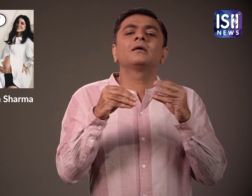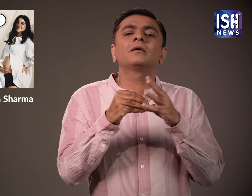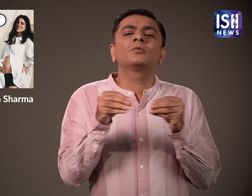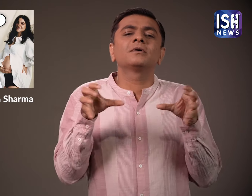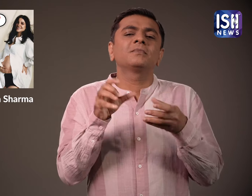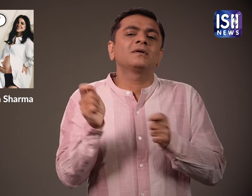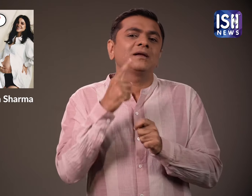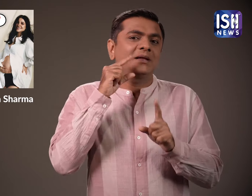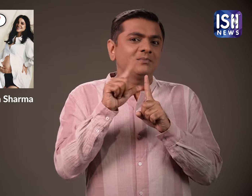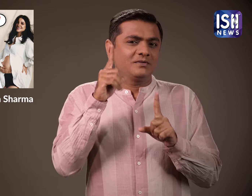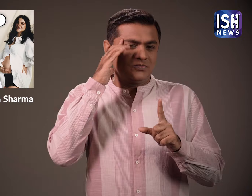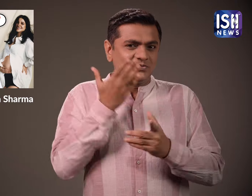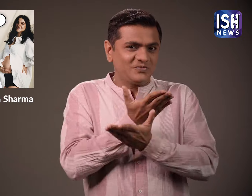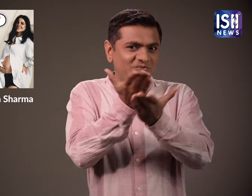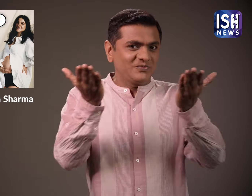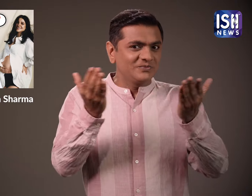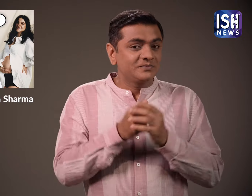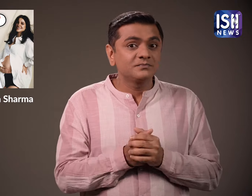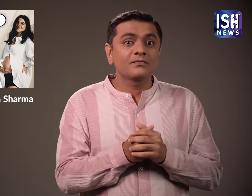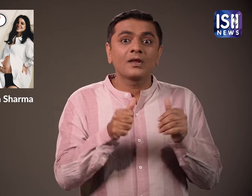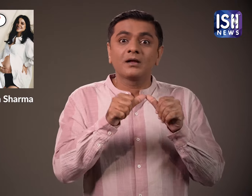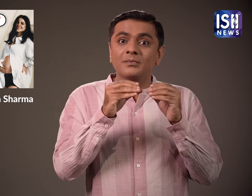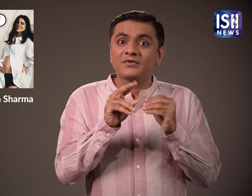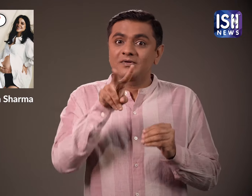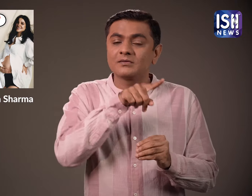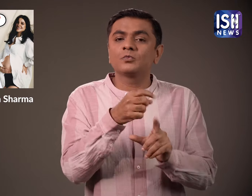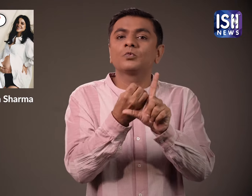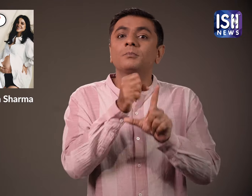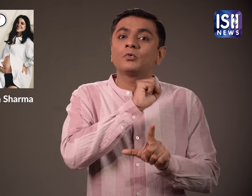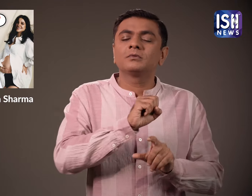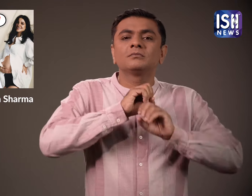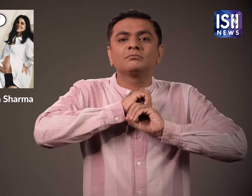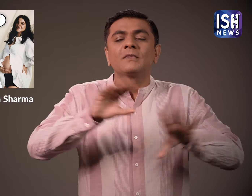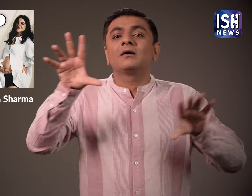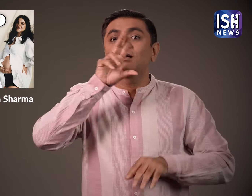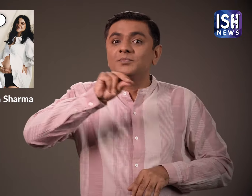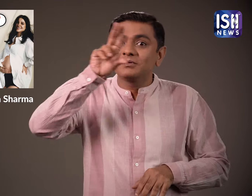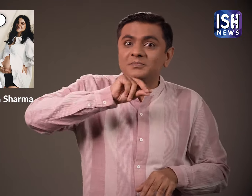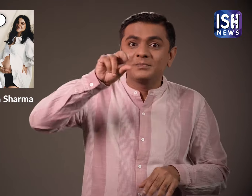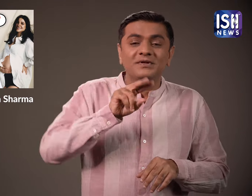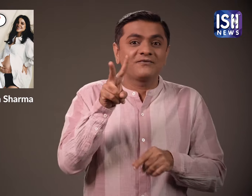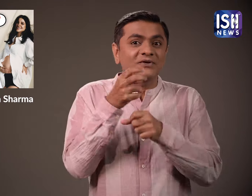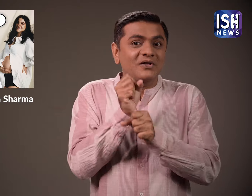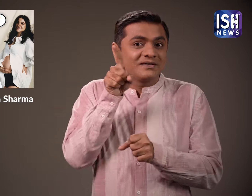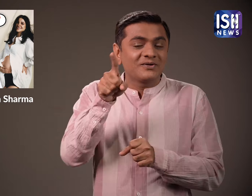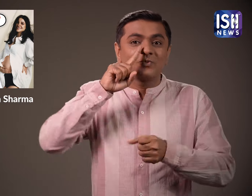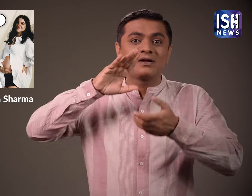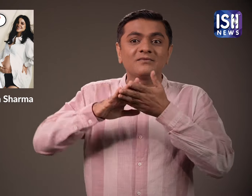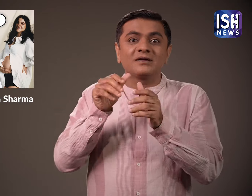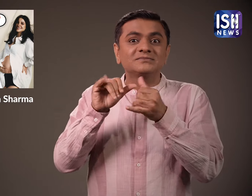दोस एबी डिविलर्स ने अपने यूट्यूब चानल पर खुलासा किया कि विराट और अनुश्का अपने